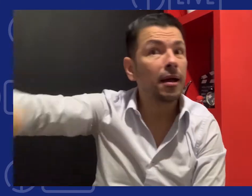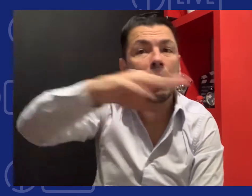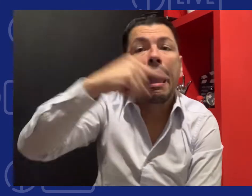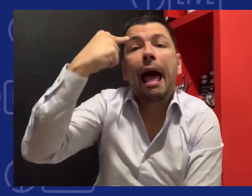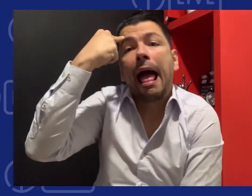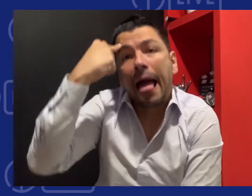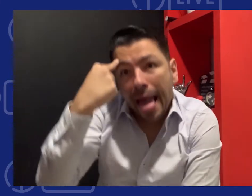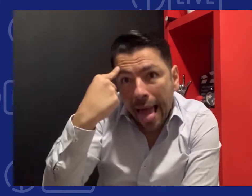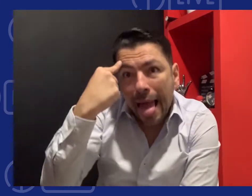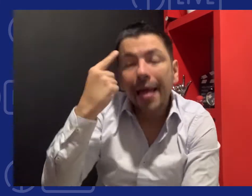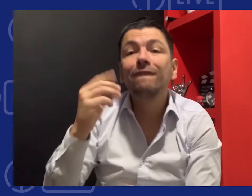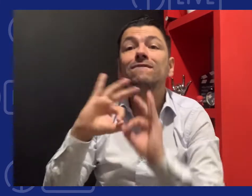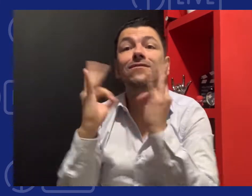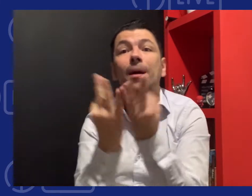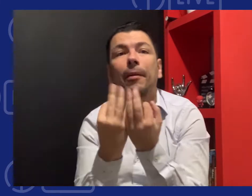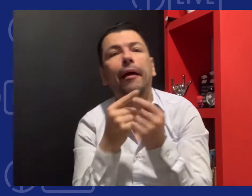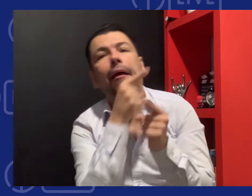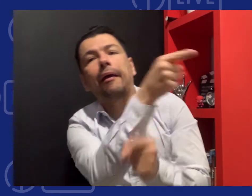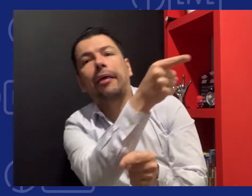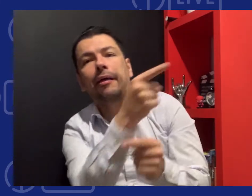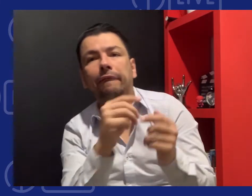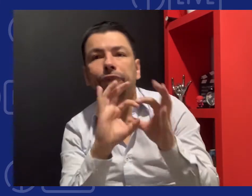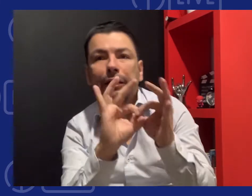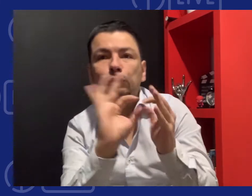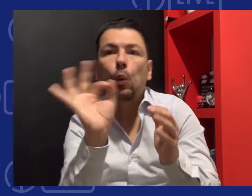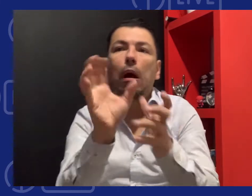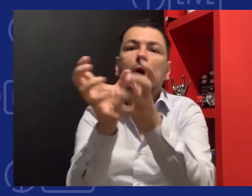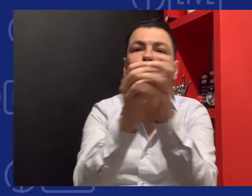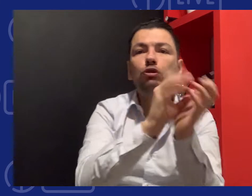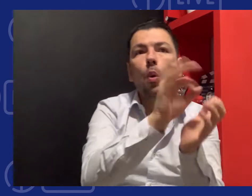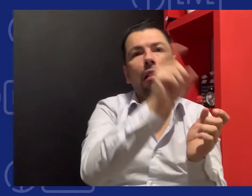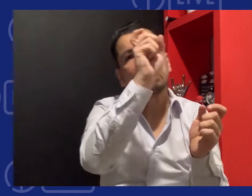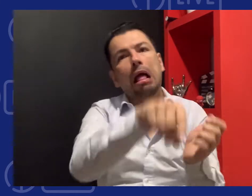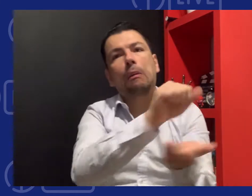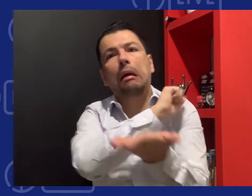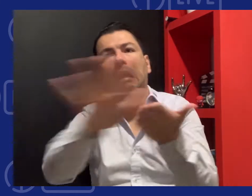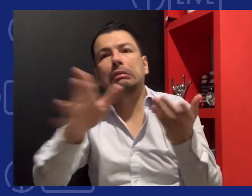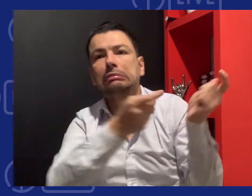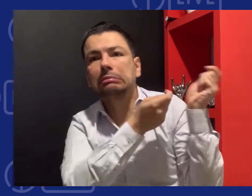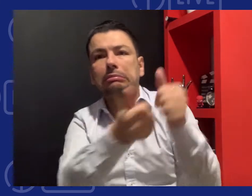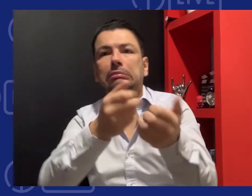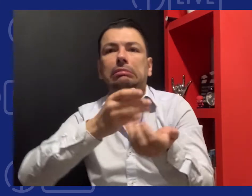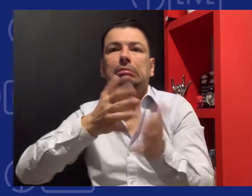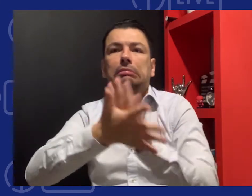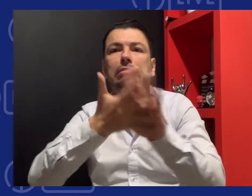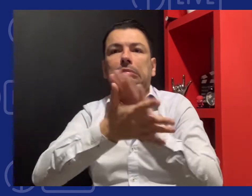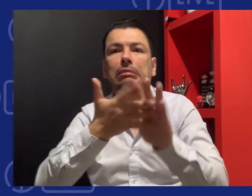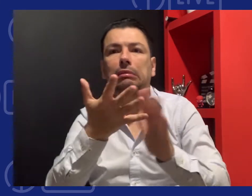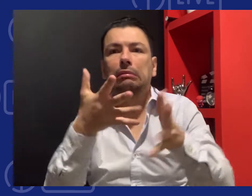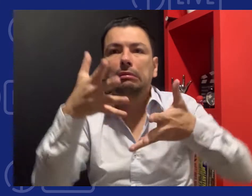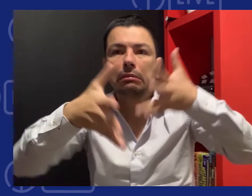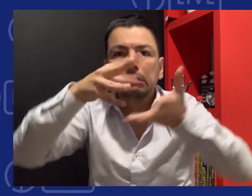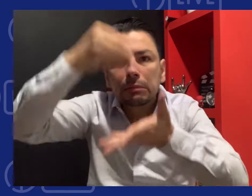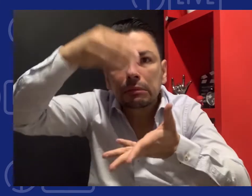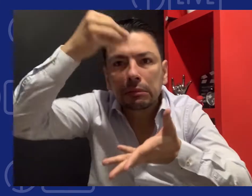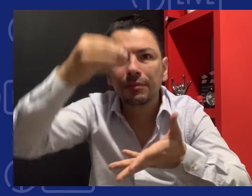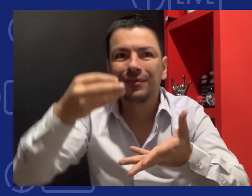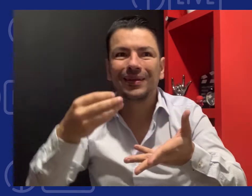Porque en general los padres no tienen conocimiento de la lengua de señas. Se cree que las asociaciones de sordos o penascol deben dar los